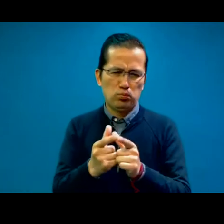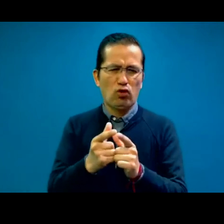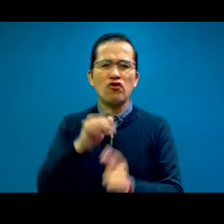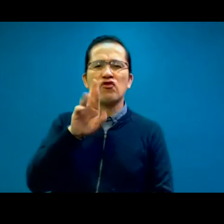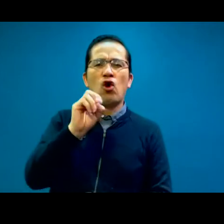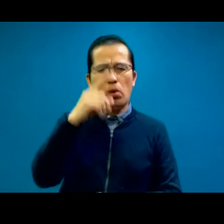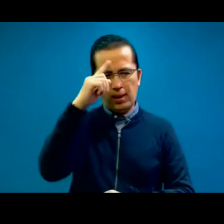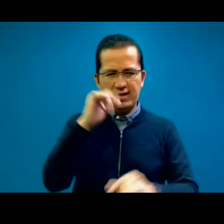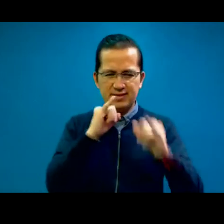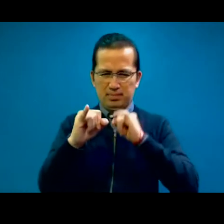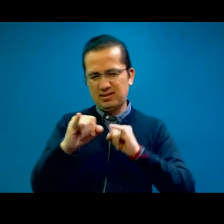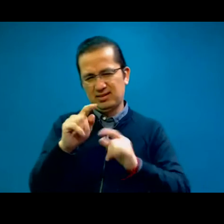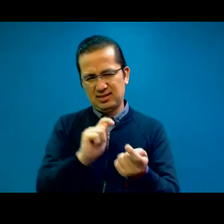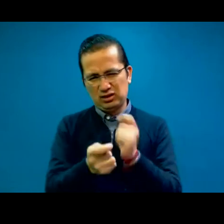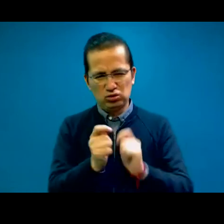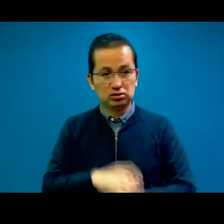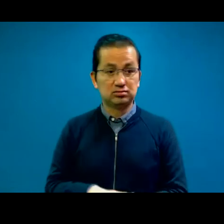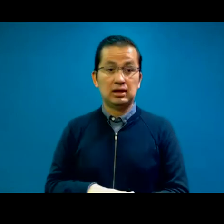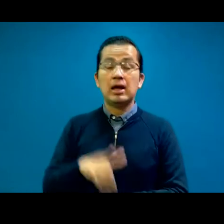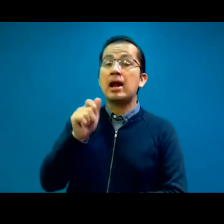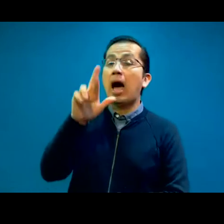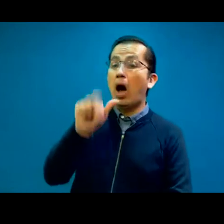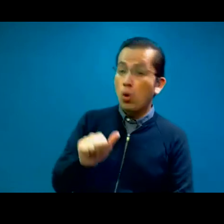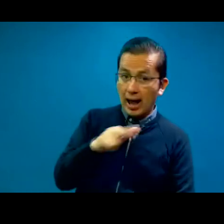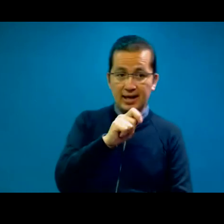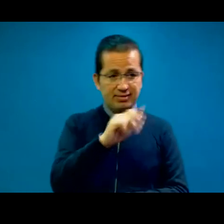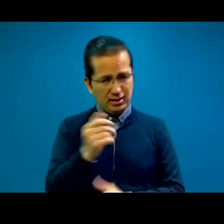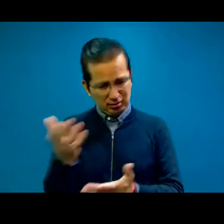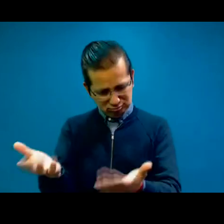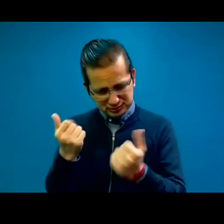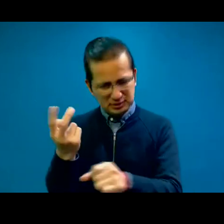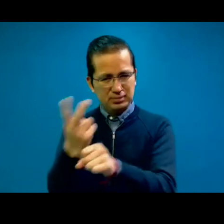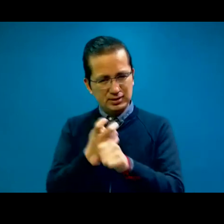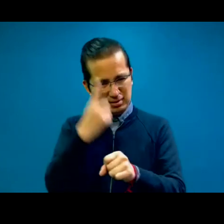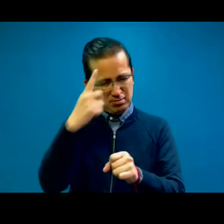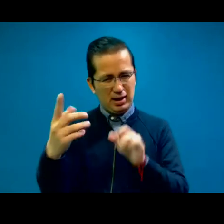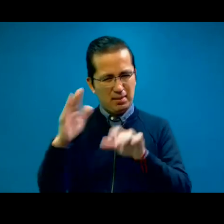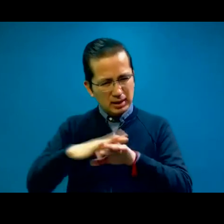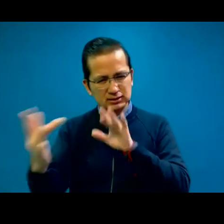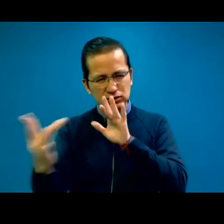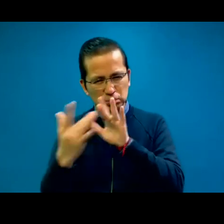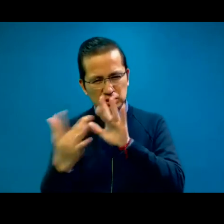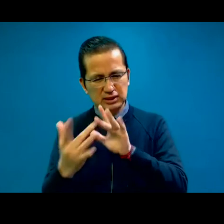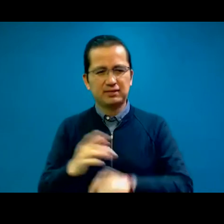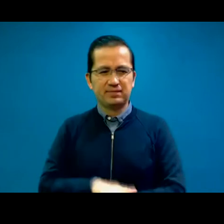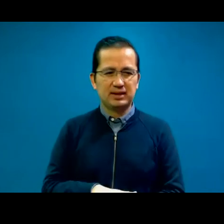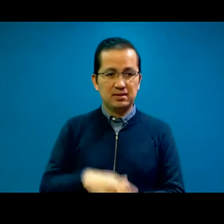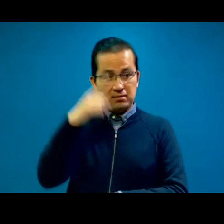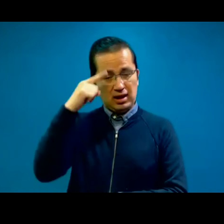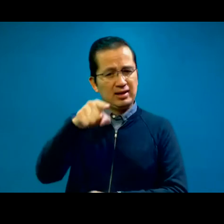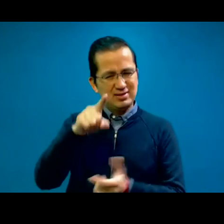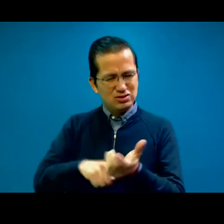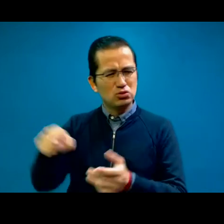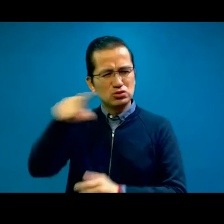Laura, Natalia, están muy invitados. Por favor, únanse para que ahí nos podamos comunicar en directo y para que ahí vean